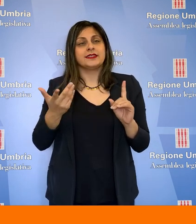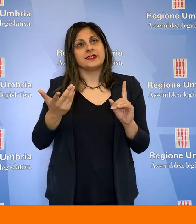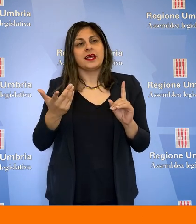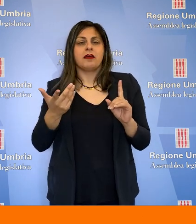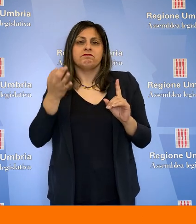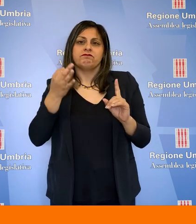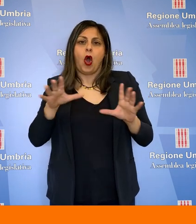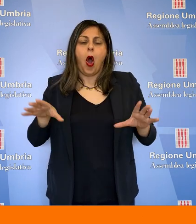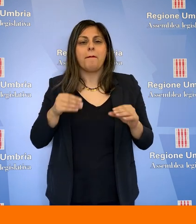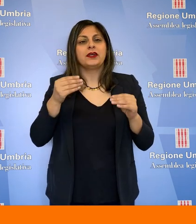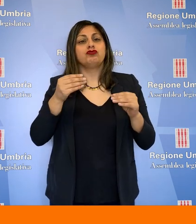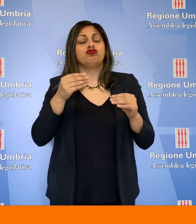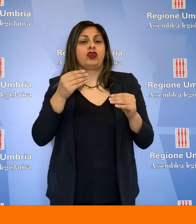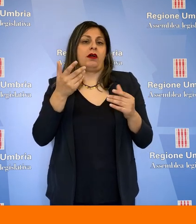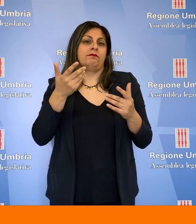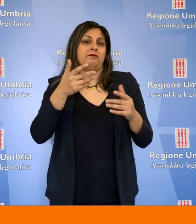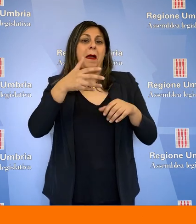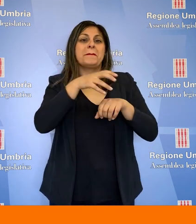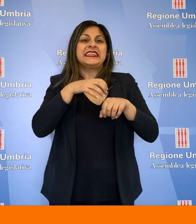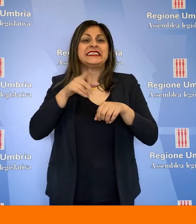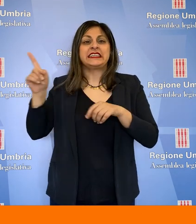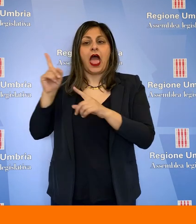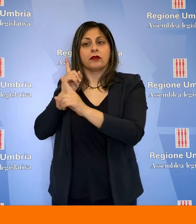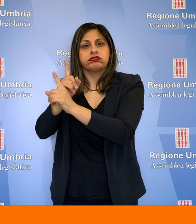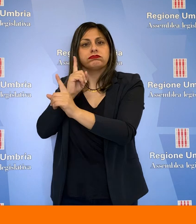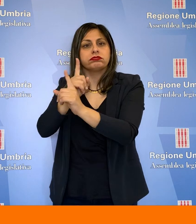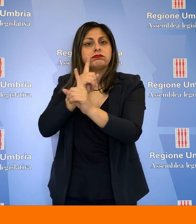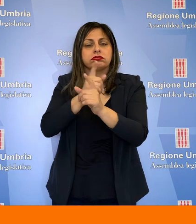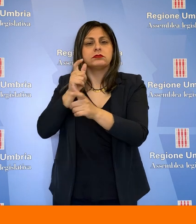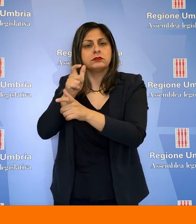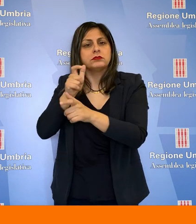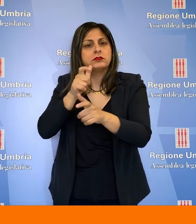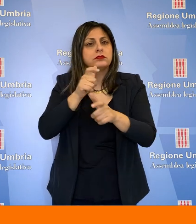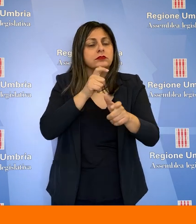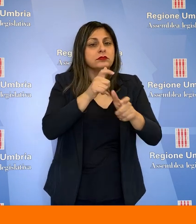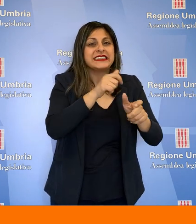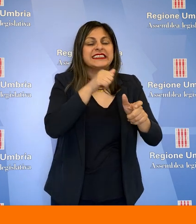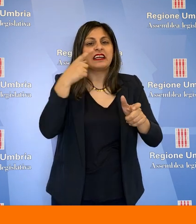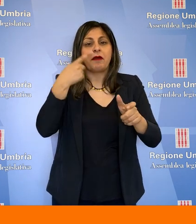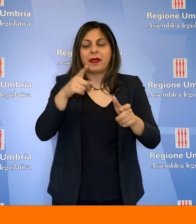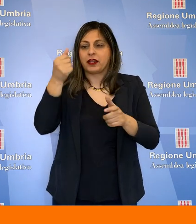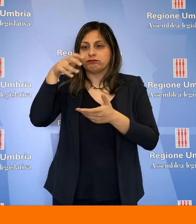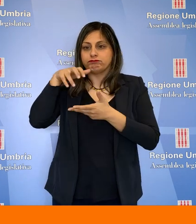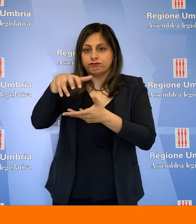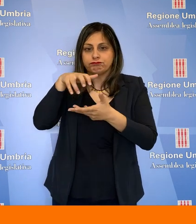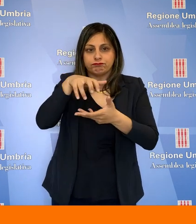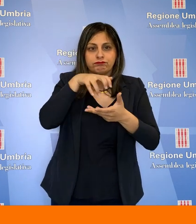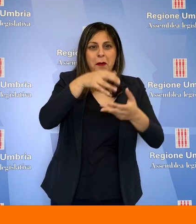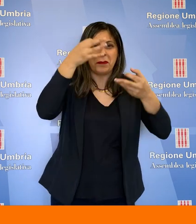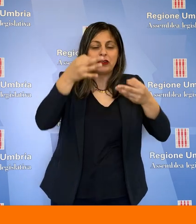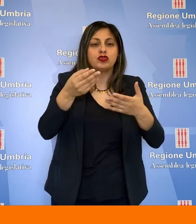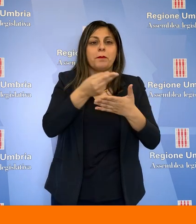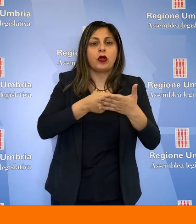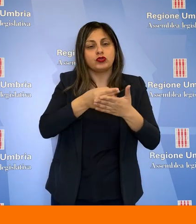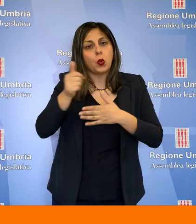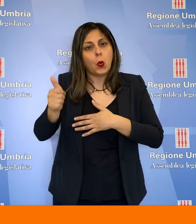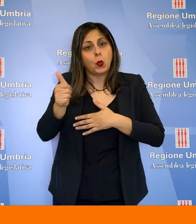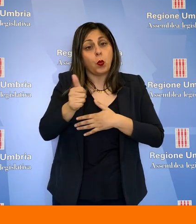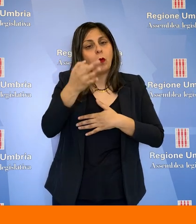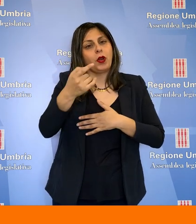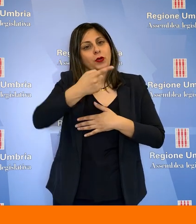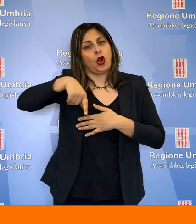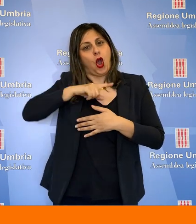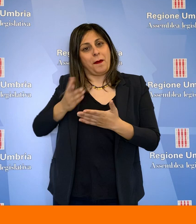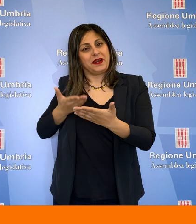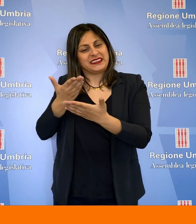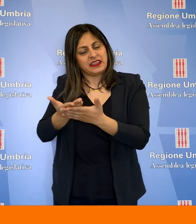in qualche modo di interlocuzione con i singoli ministeri per l'allocazione di risorse su tutti i progetti